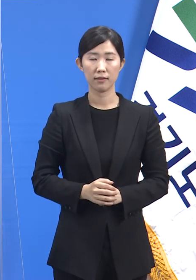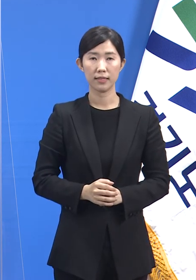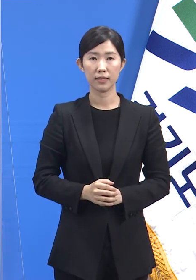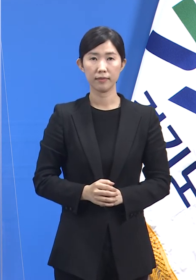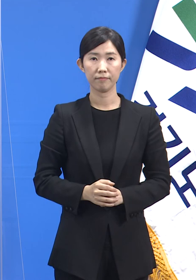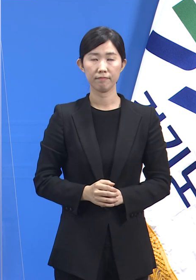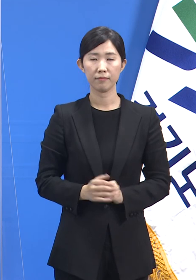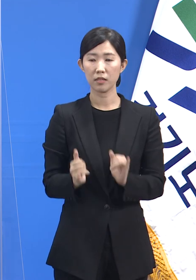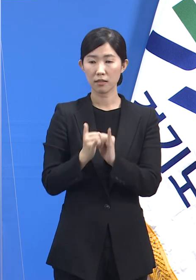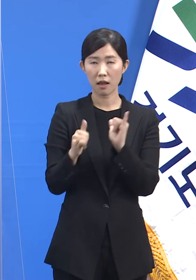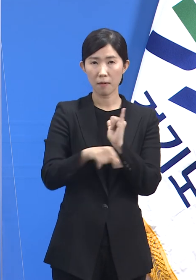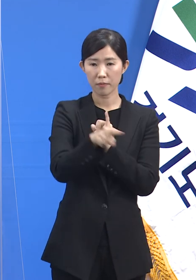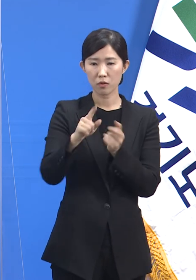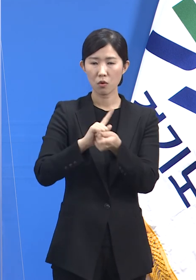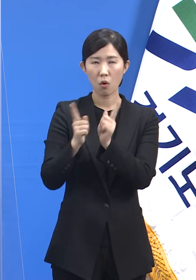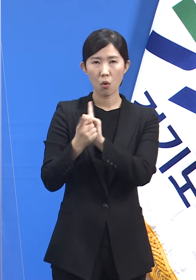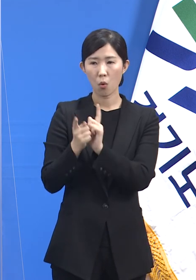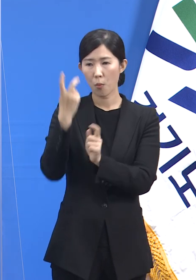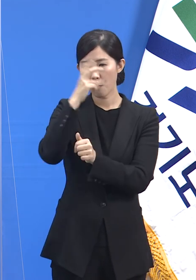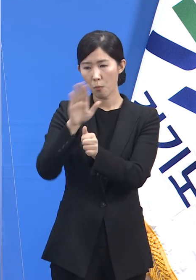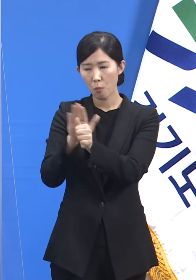각자 속한 영역에서 최선의 노력을 다해야 합니다.